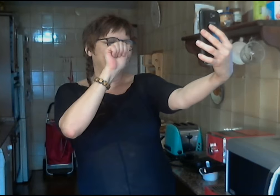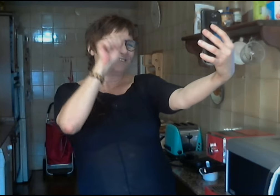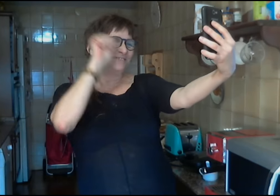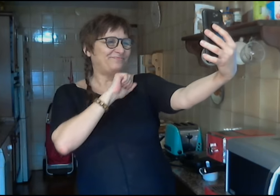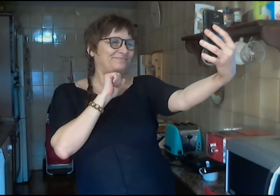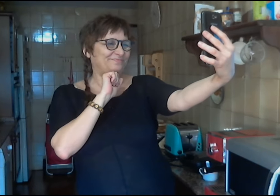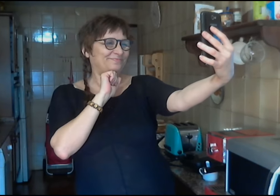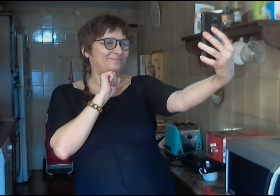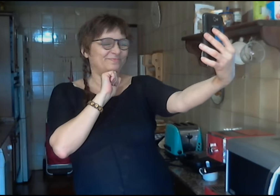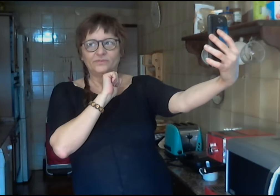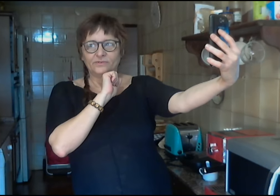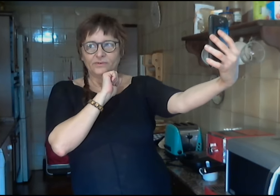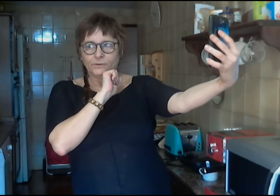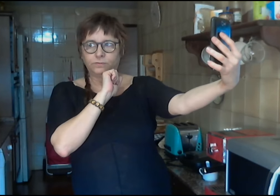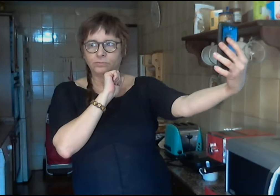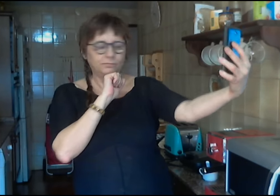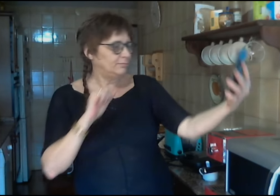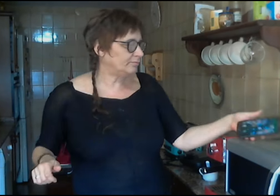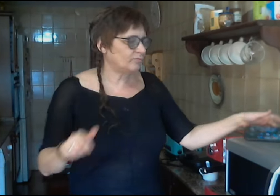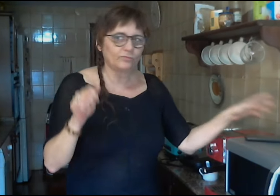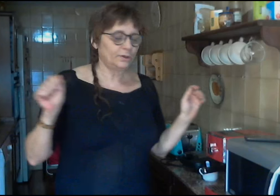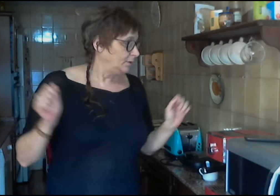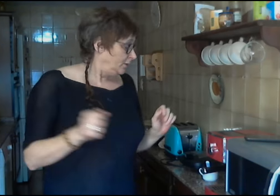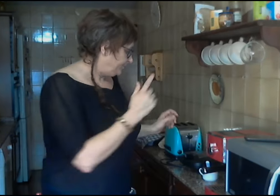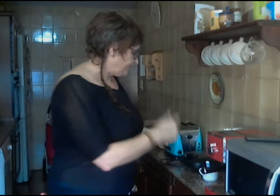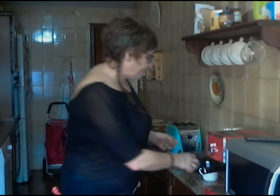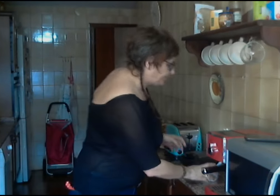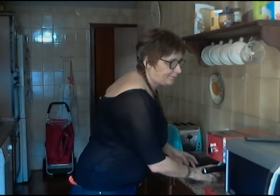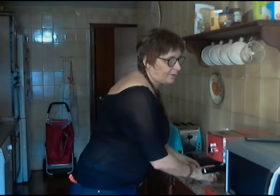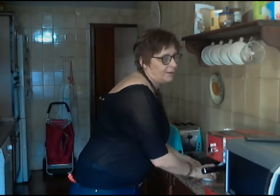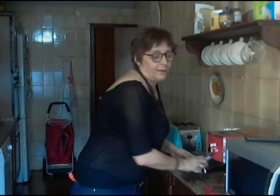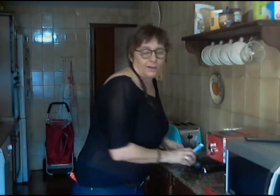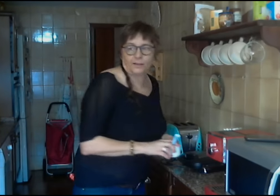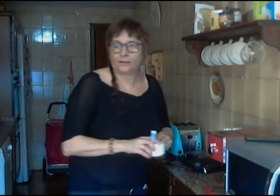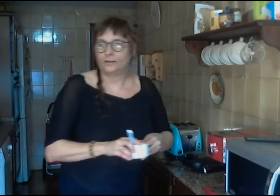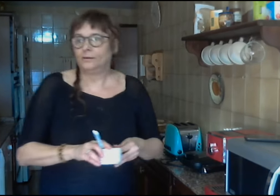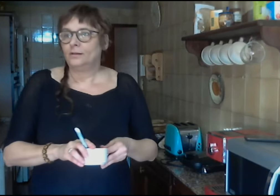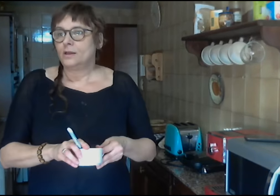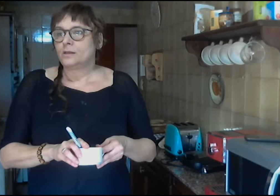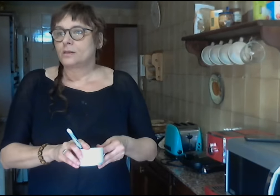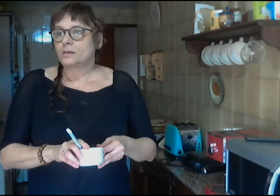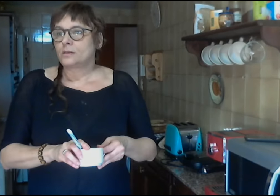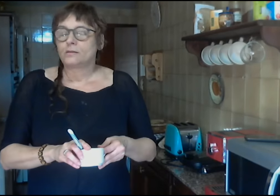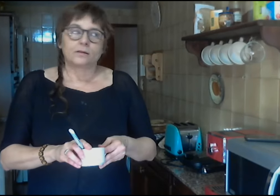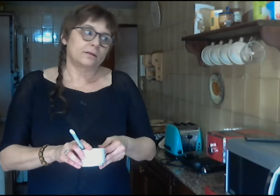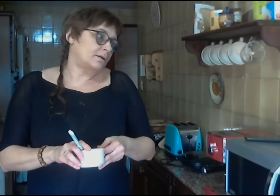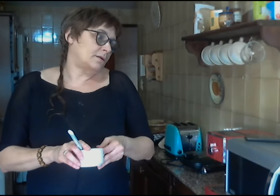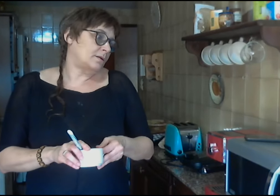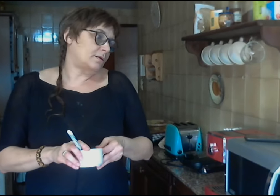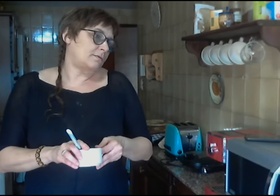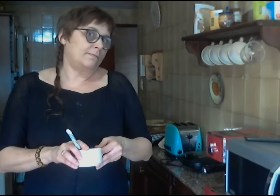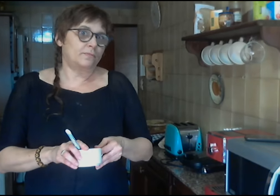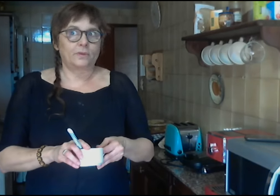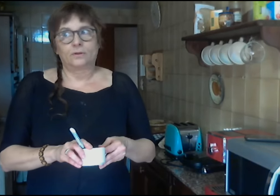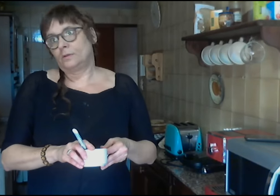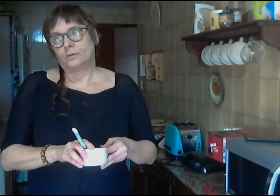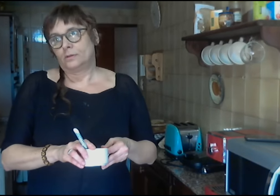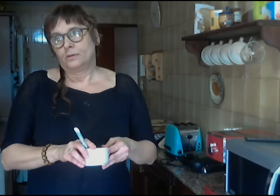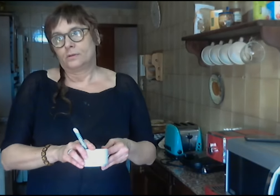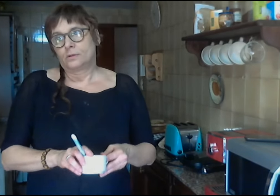esos condicionantes sigan marcando todo el área de desprecho. Lluvias en Cádiz, atentos porque pueden ser localmente. Interesas, bastante persistentes en muchas regiones también de las puertas maraveñas. Con un